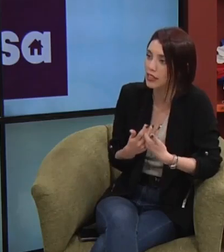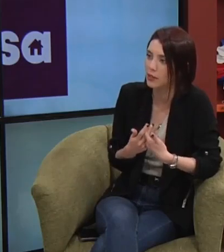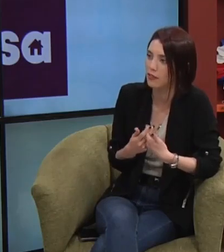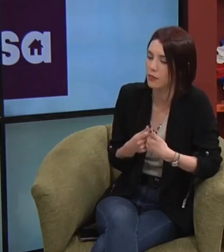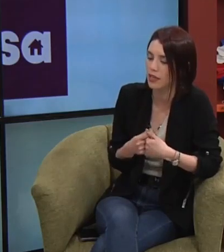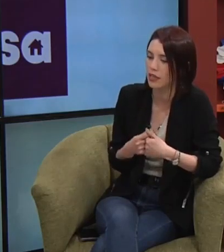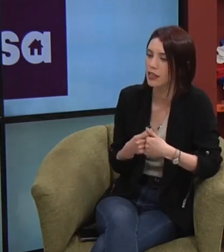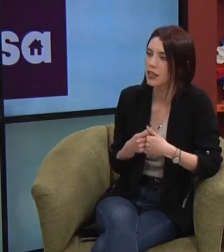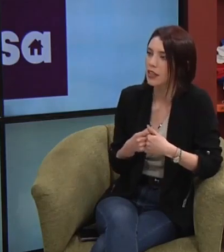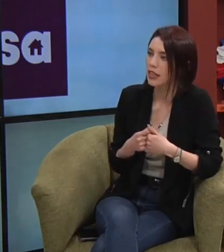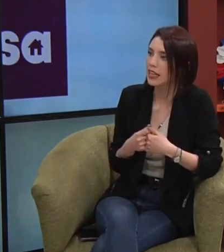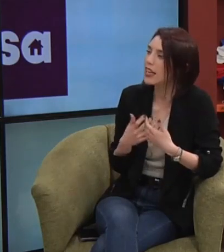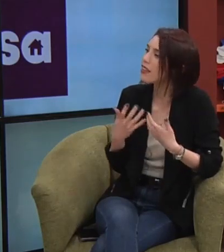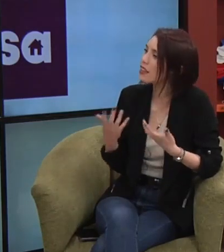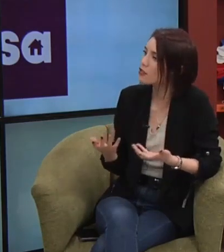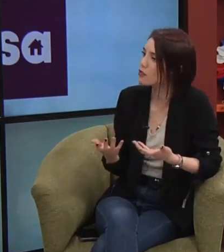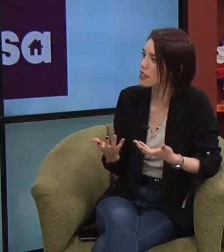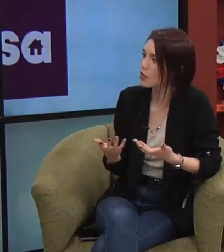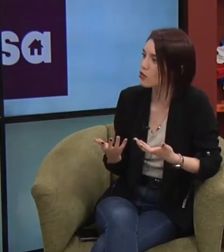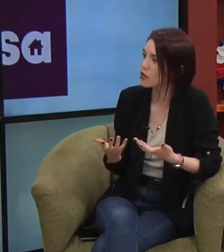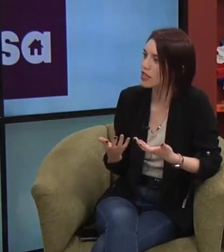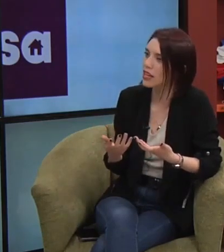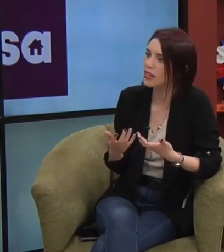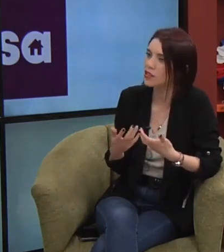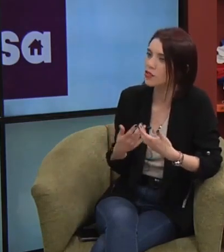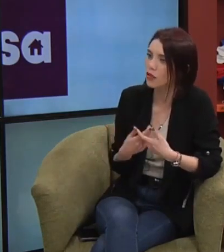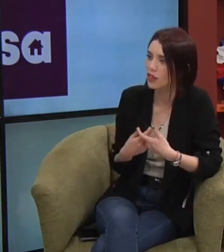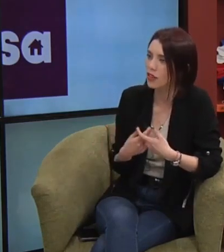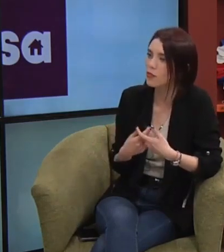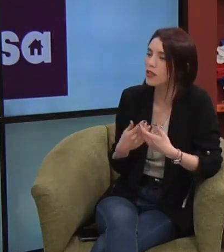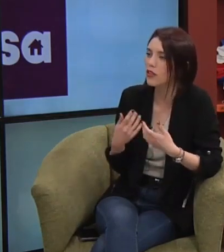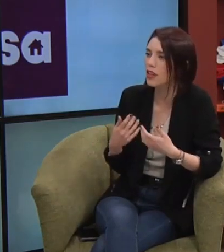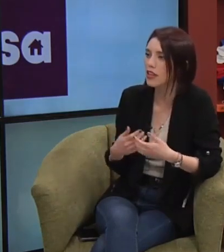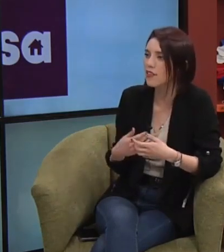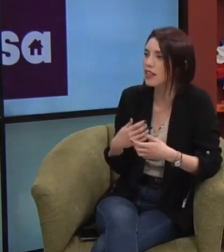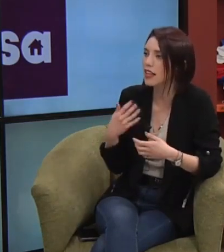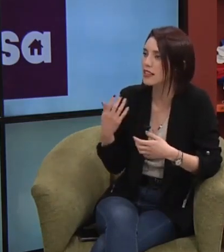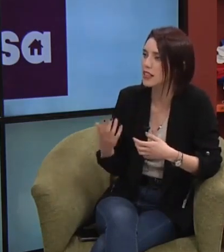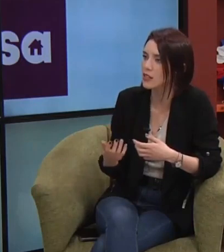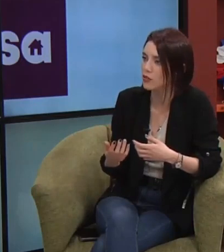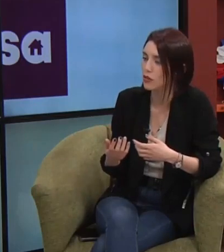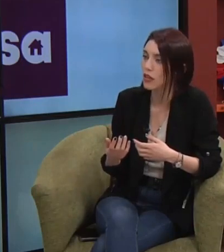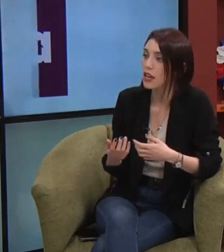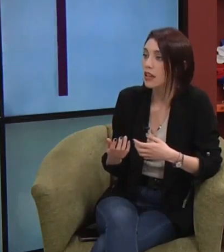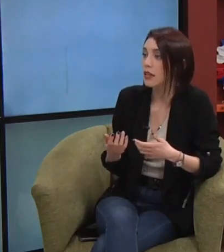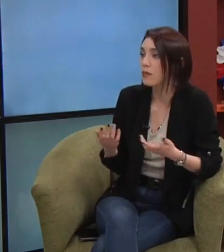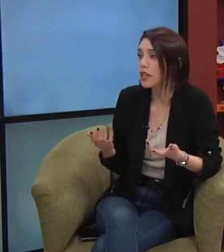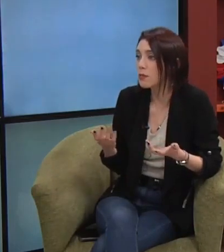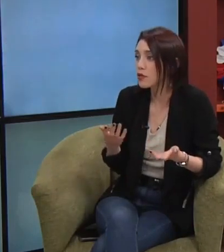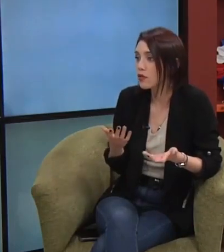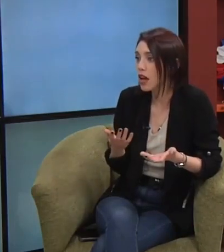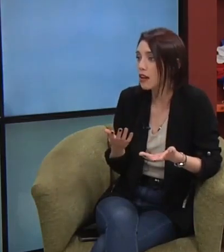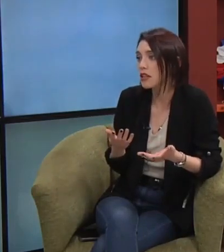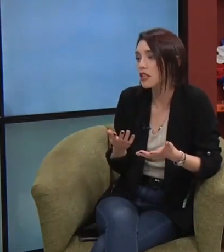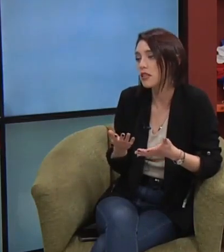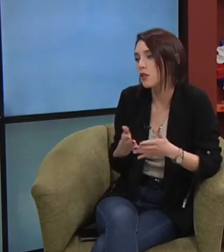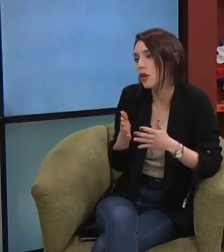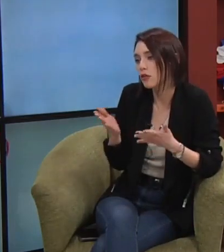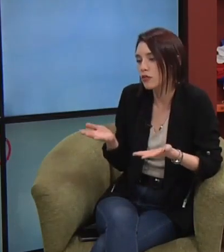para las familias. ¿Qué hay de eso en la comunidad sorda? ¿Cómo está hoy día el nivel de acceso? También hay personas, y Eduardo, no quiero